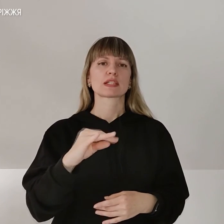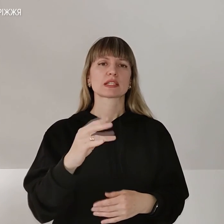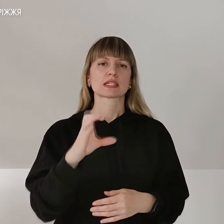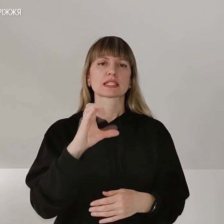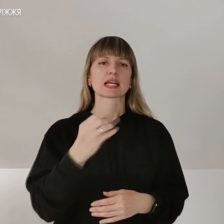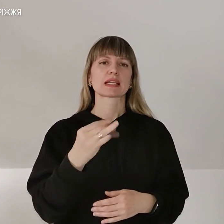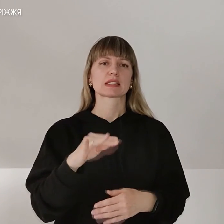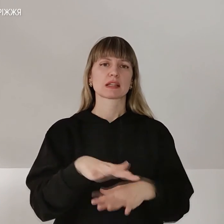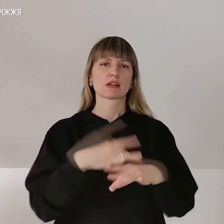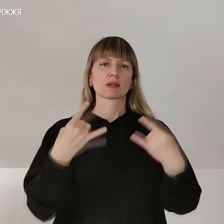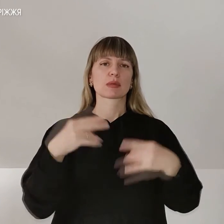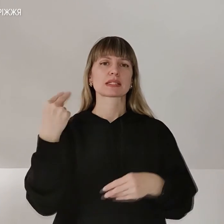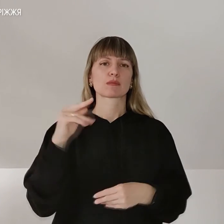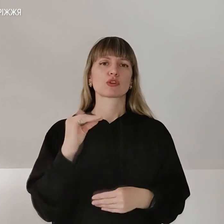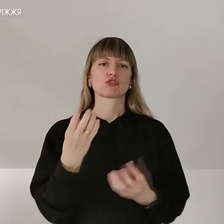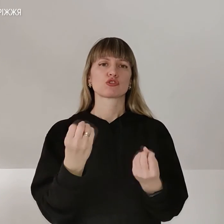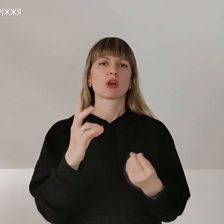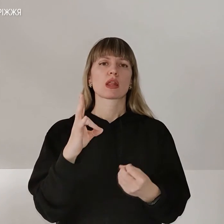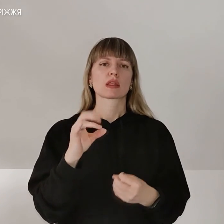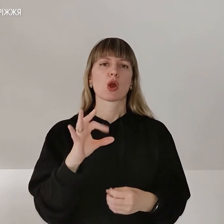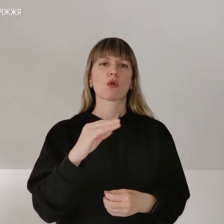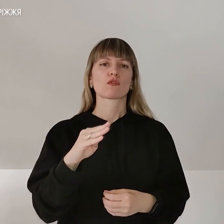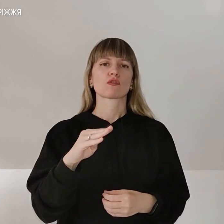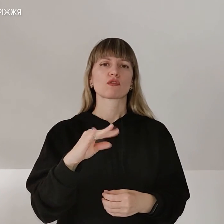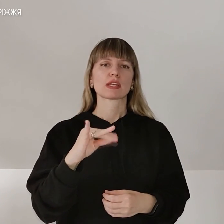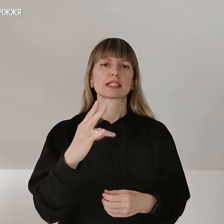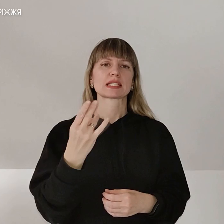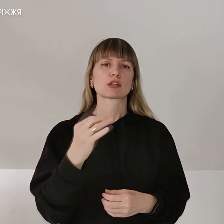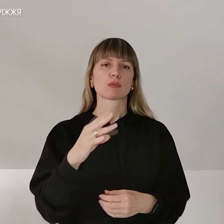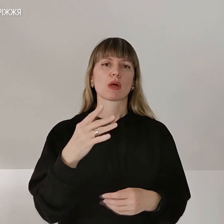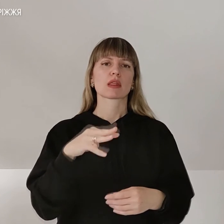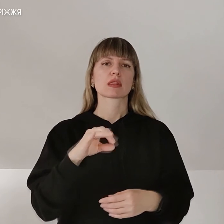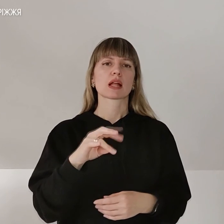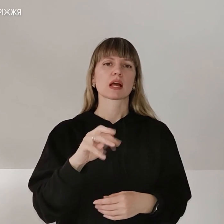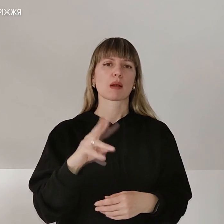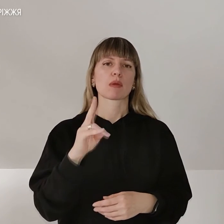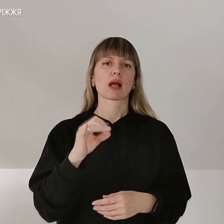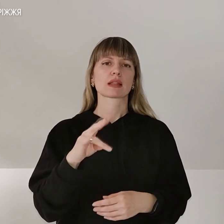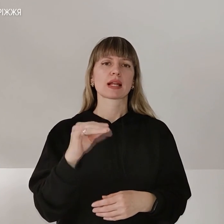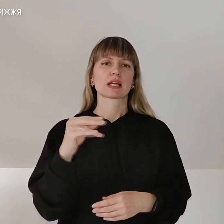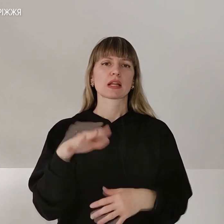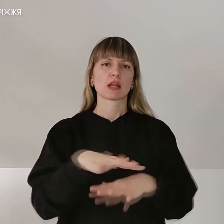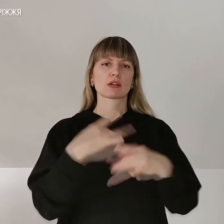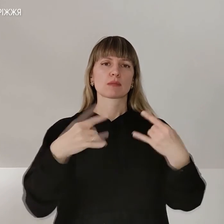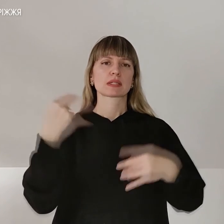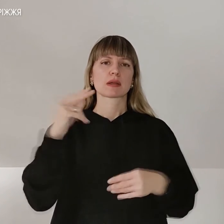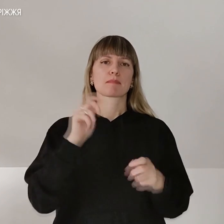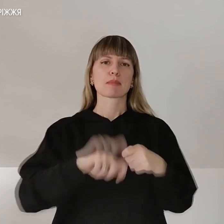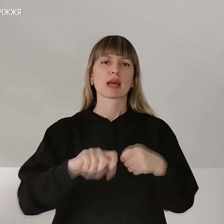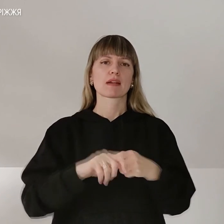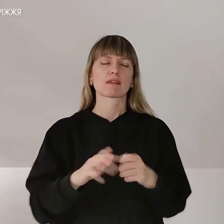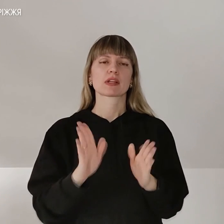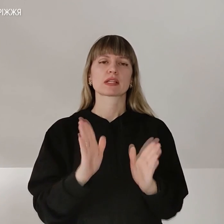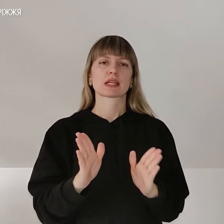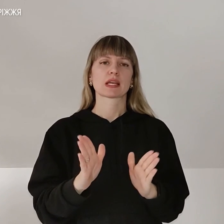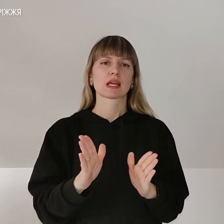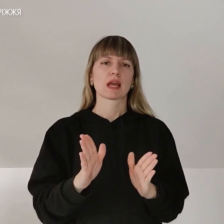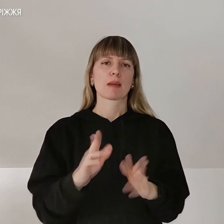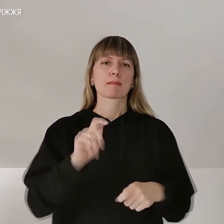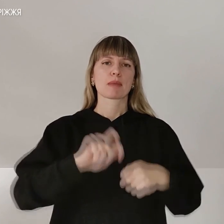Суспільного Запоріжжя, також на офіційному телеграм-каналі Суспільного Запоріжжя. Перевіряйте лише, беріть, використовуйте лише перевірену